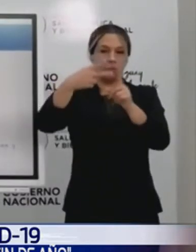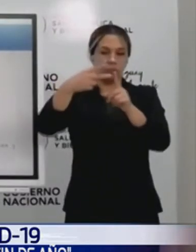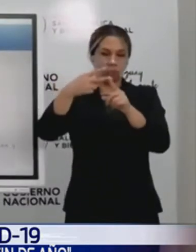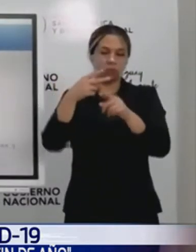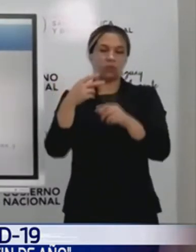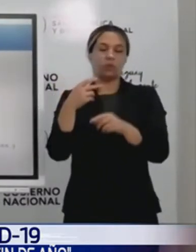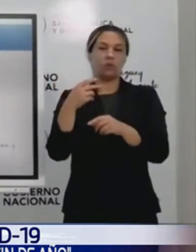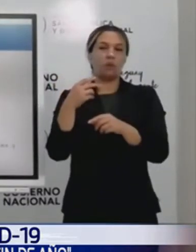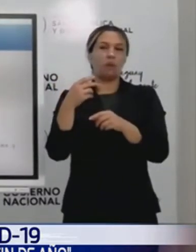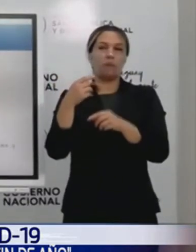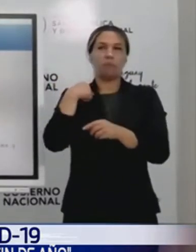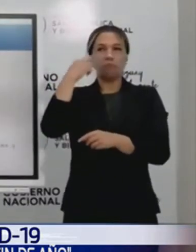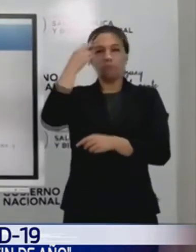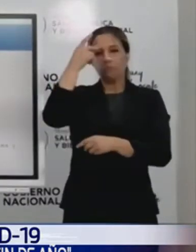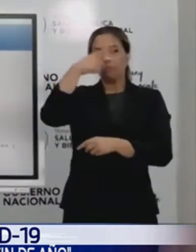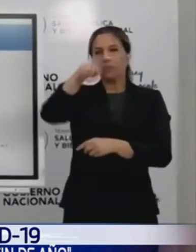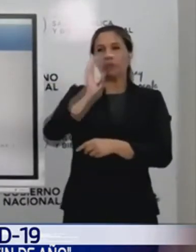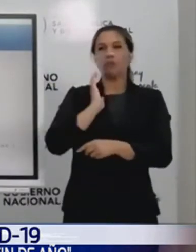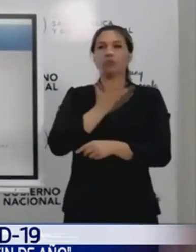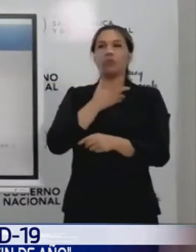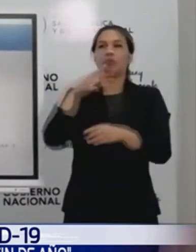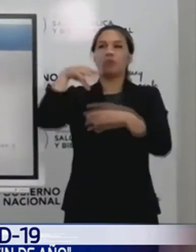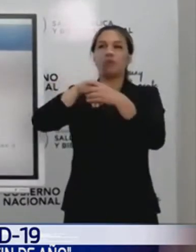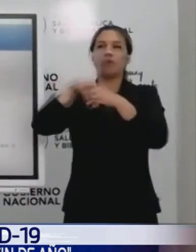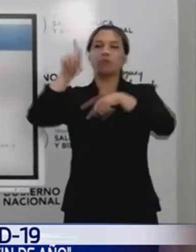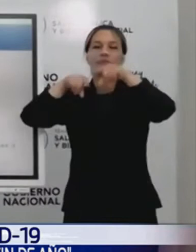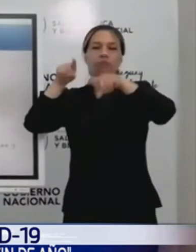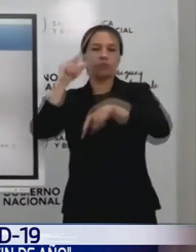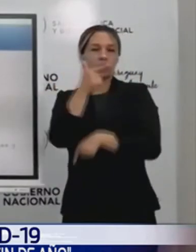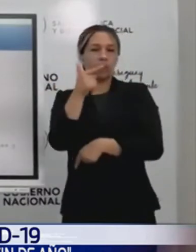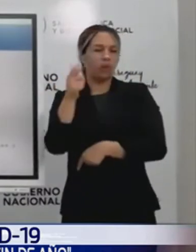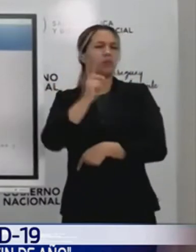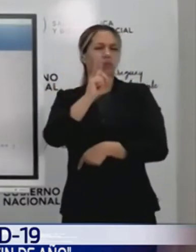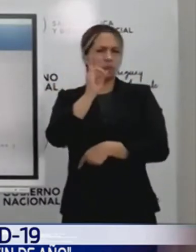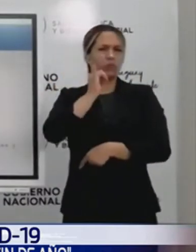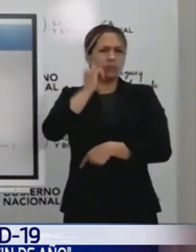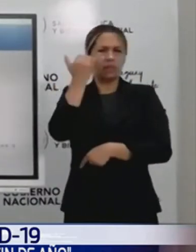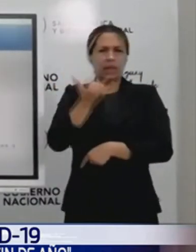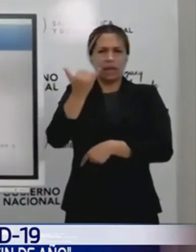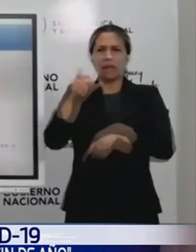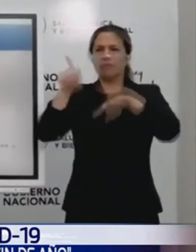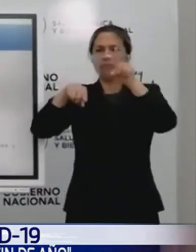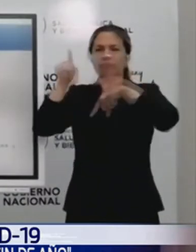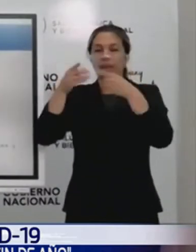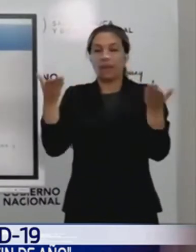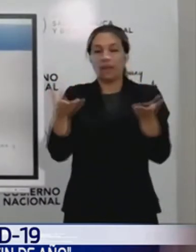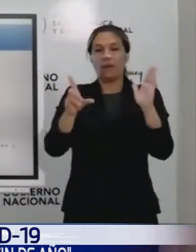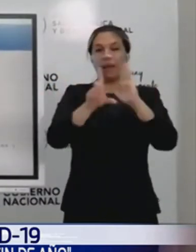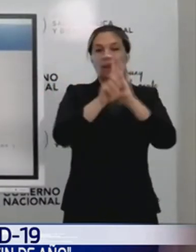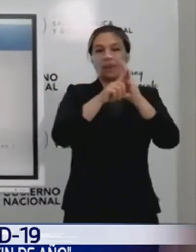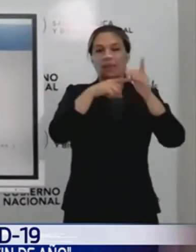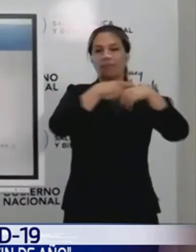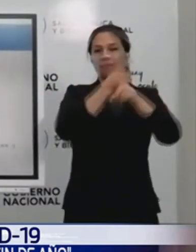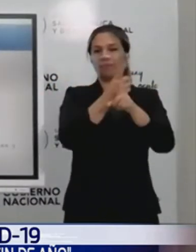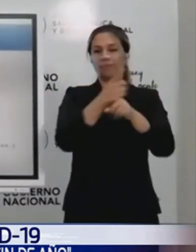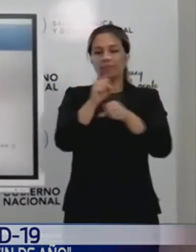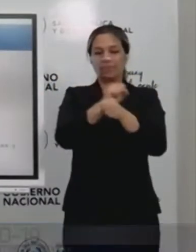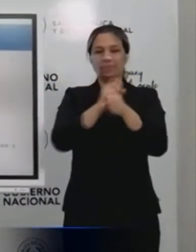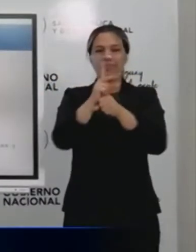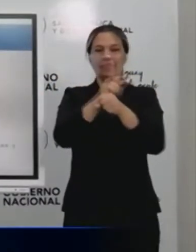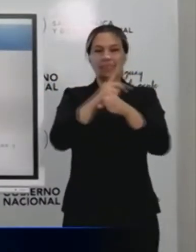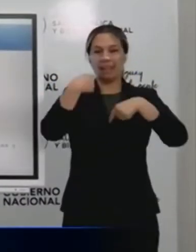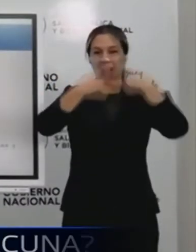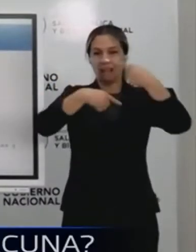decir que no haya negociaciones por fuera del mecanismo COVAX, que nos ayudó muchísimo este cambio de la ley que propuso el Congreso esta semana.